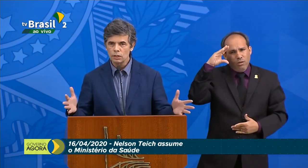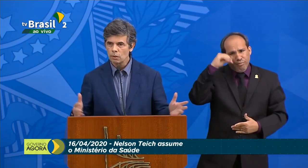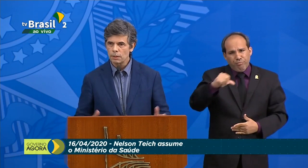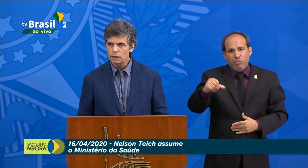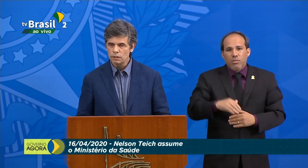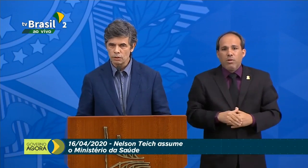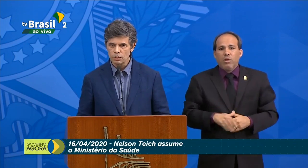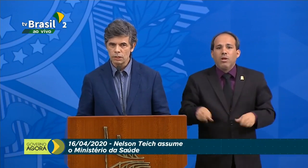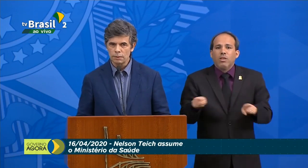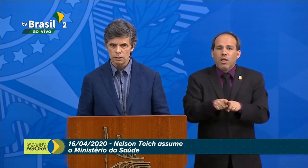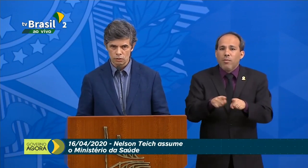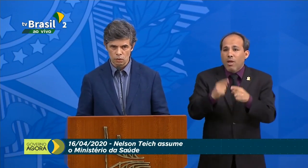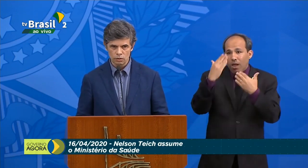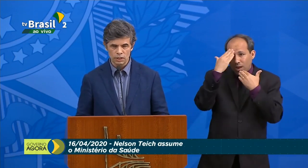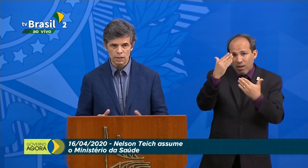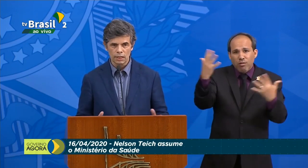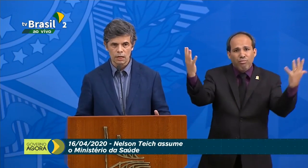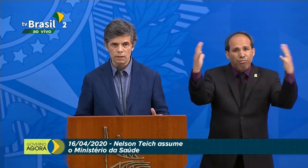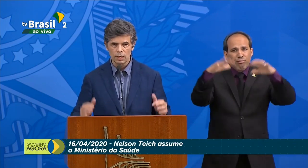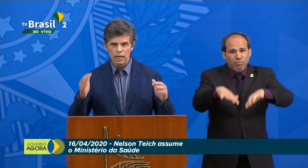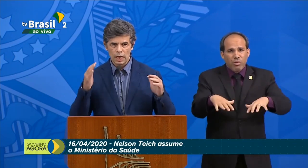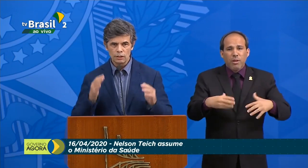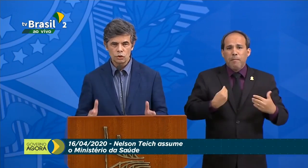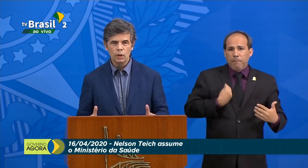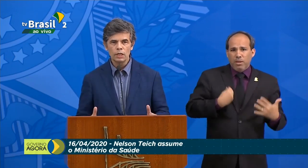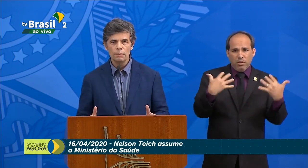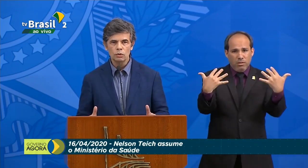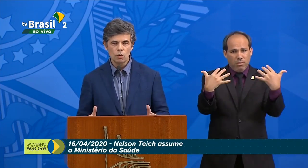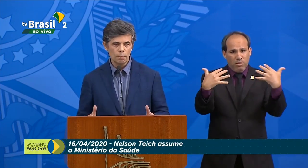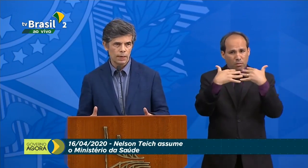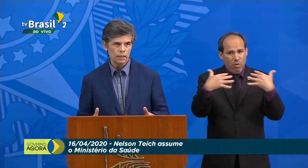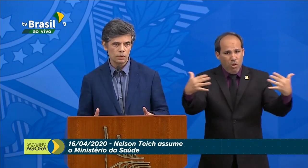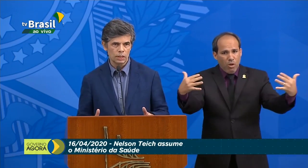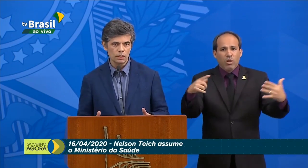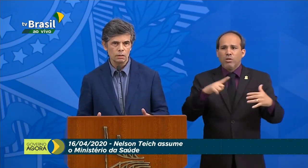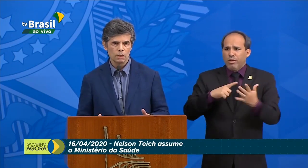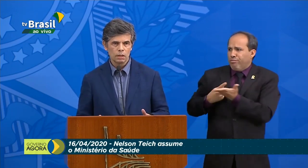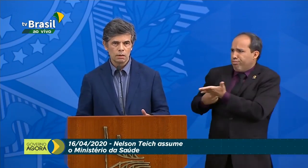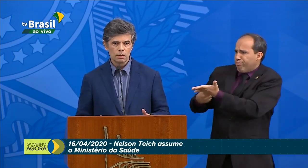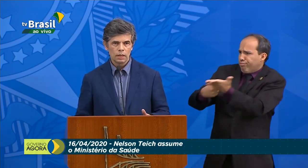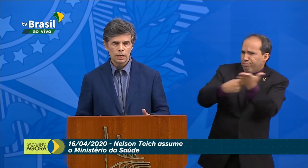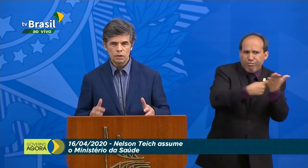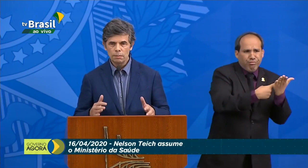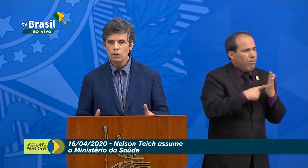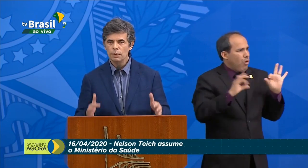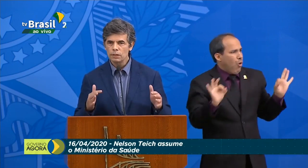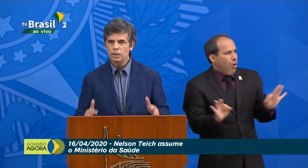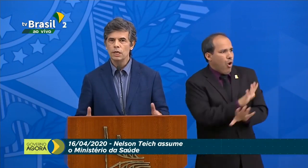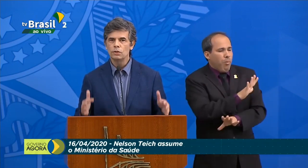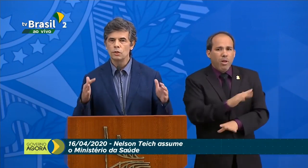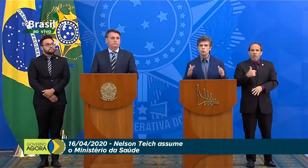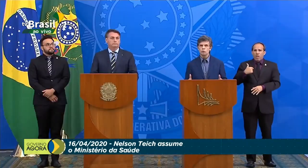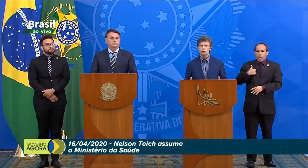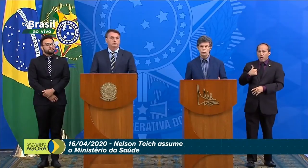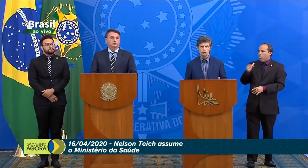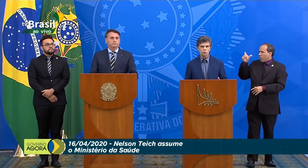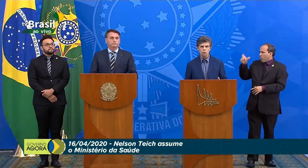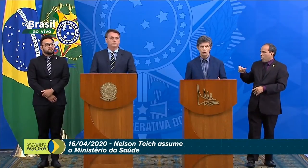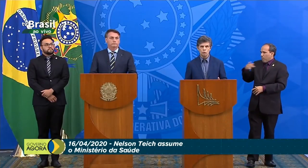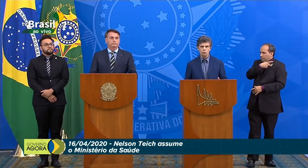E, mais uma vez, eu agradeço a presença de vocês, a presença de todos, e deixar claro que existe um alinhamento completo aqui, entre mim, o presidente,